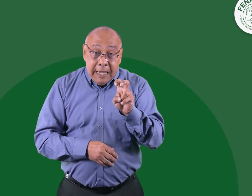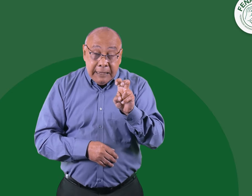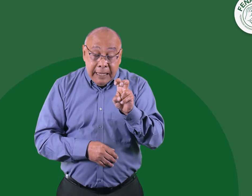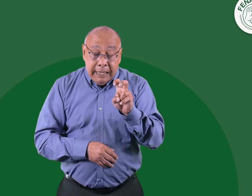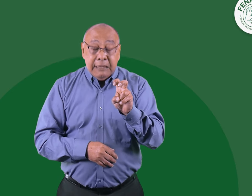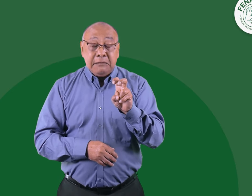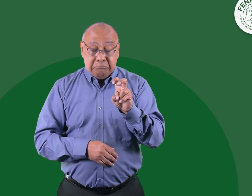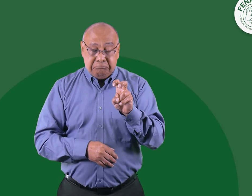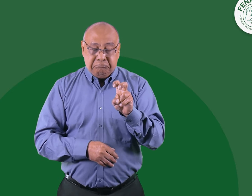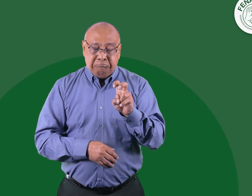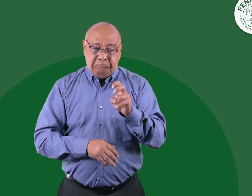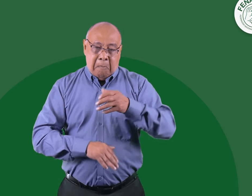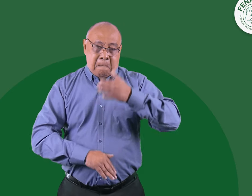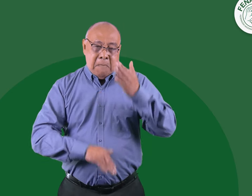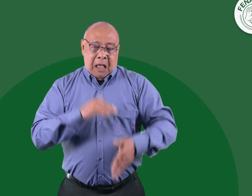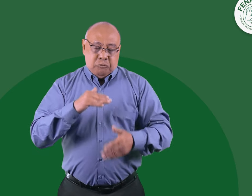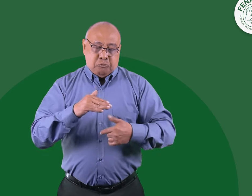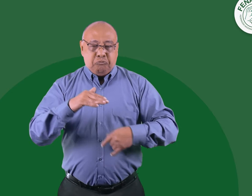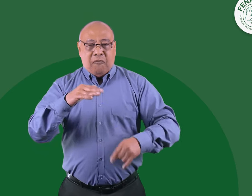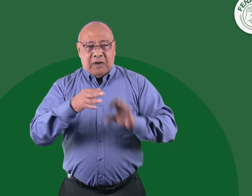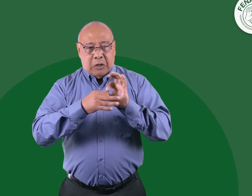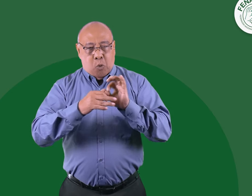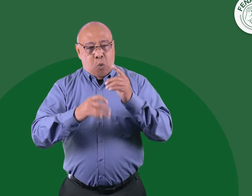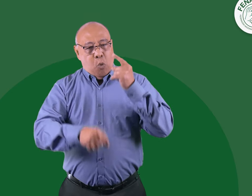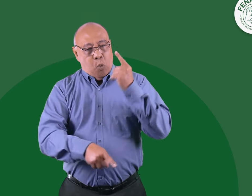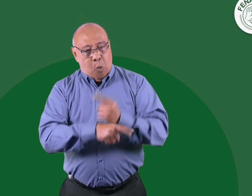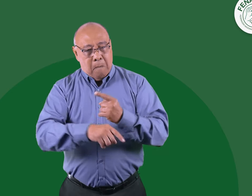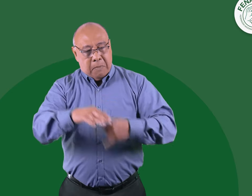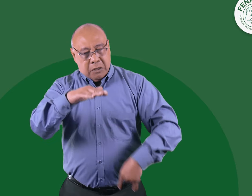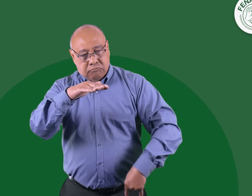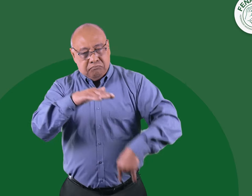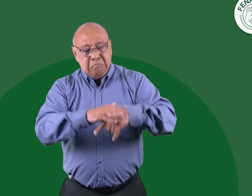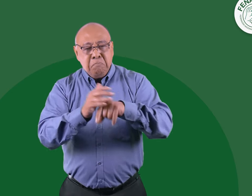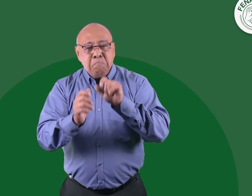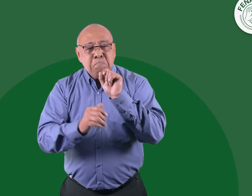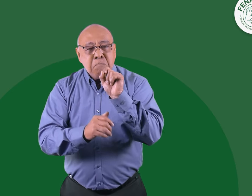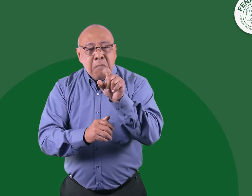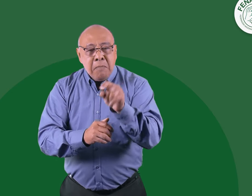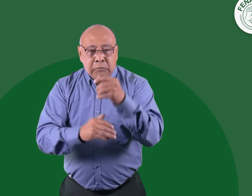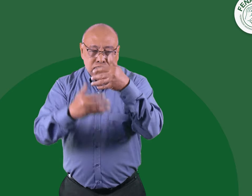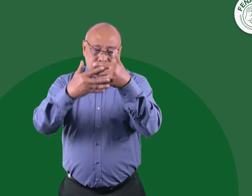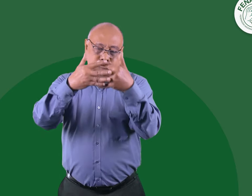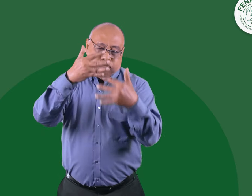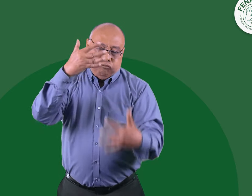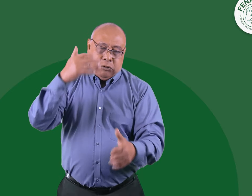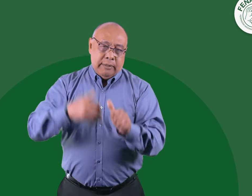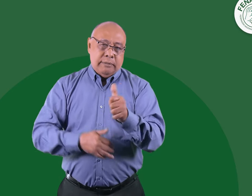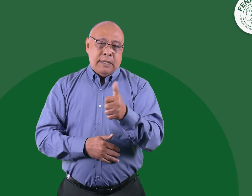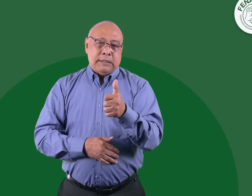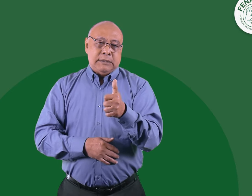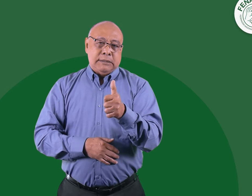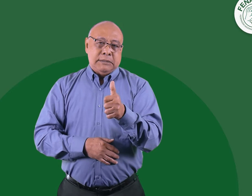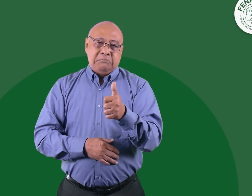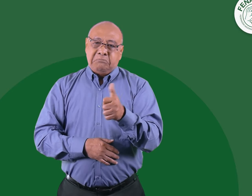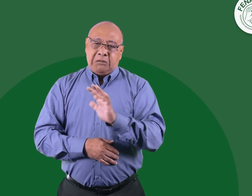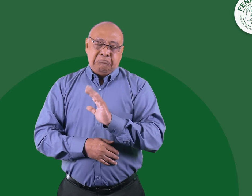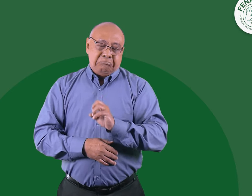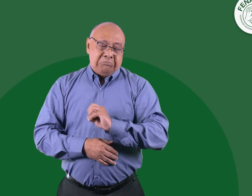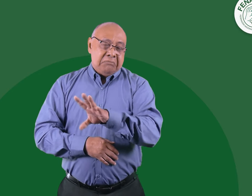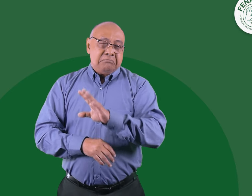El 17, FENASCOL cumplió el plazo y subió el documento con una lista de 10 puntos. Dentro de